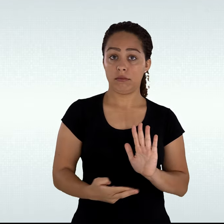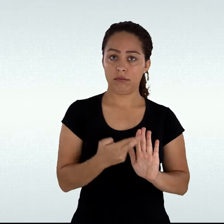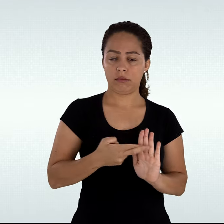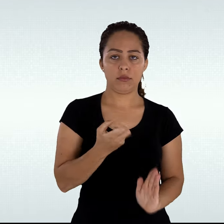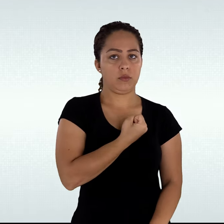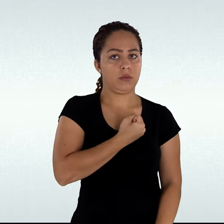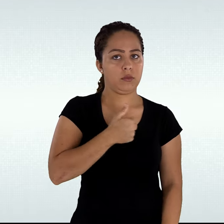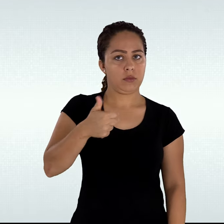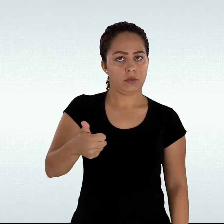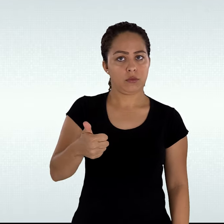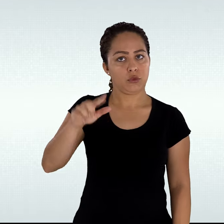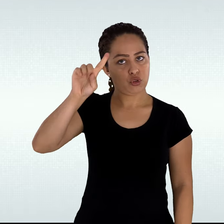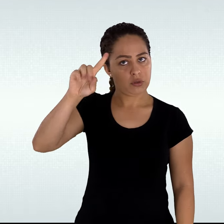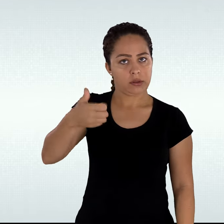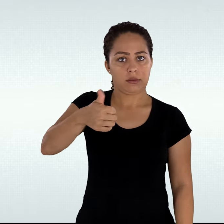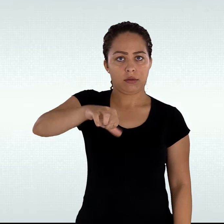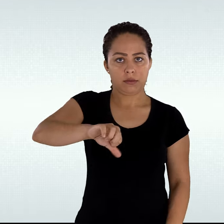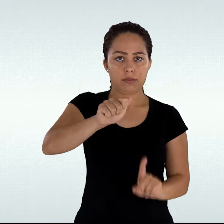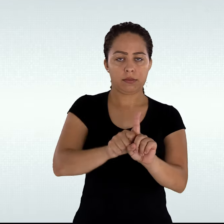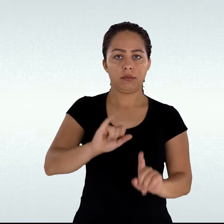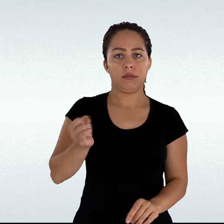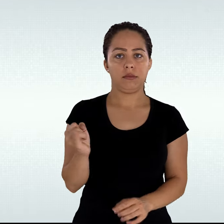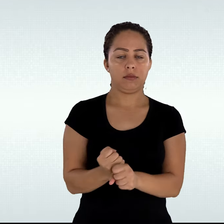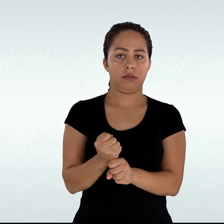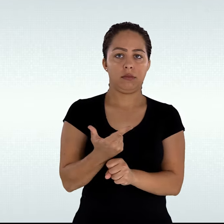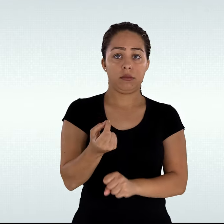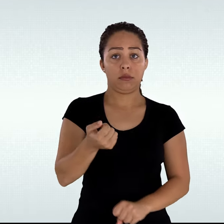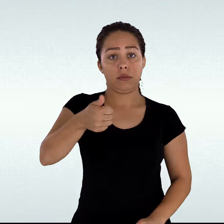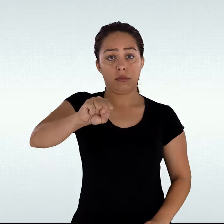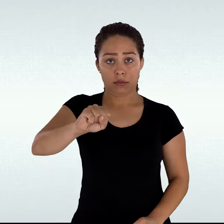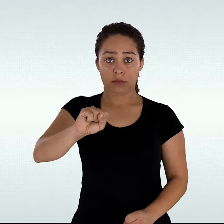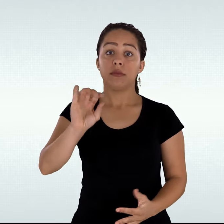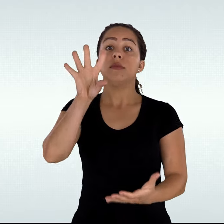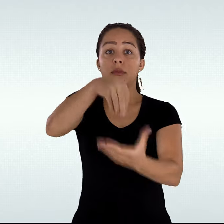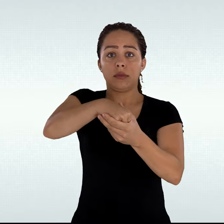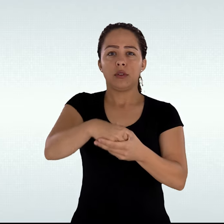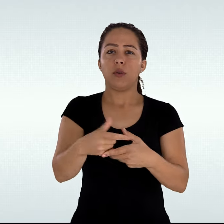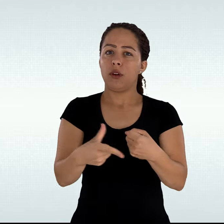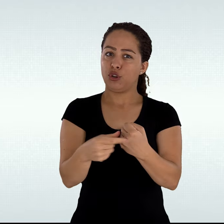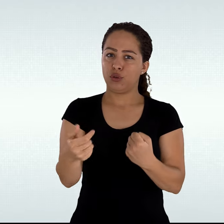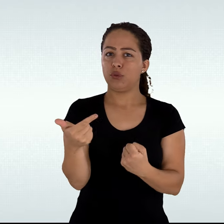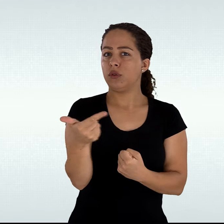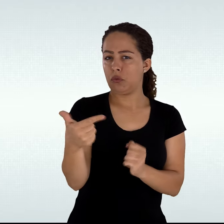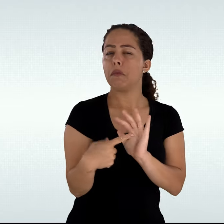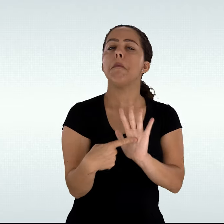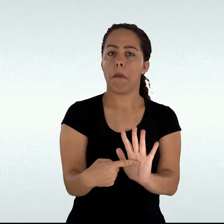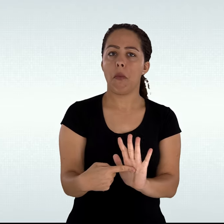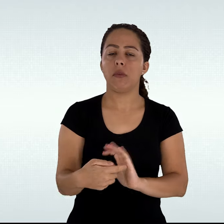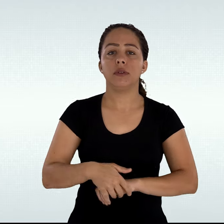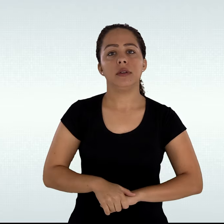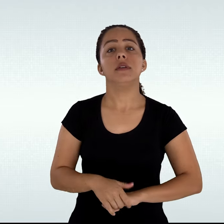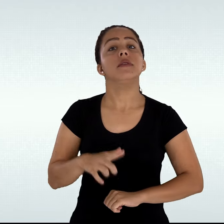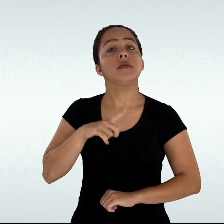A resolução nº 1 de 19 de janeiro de 2018 apresenta no artigo 2º